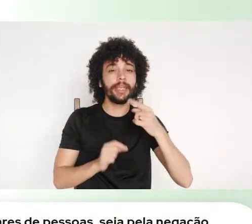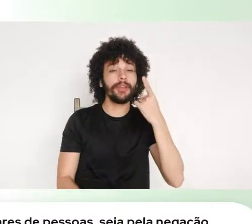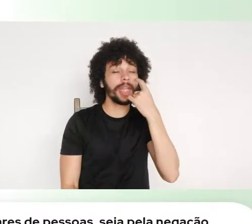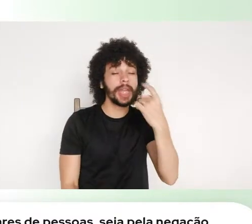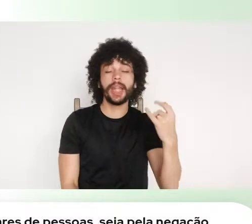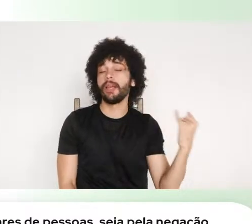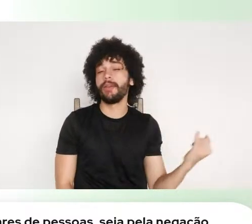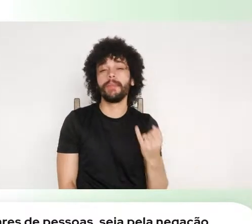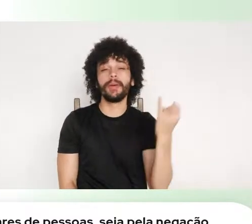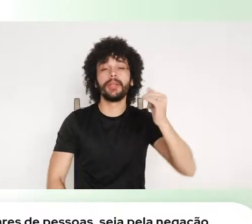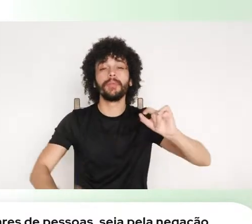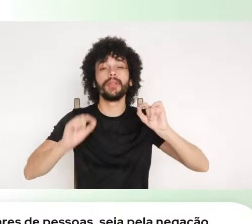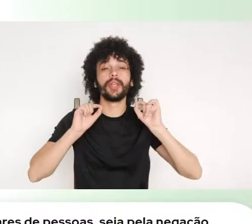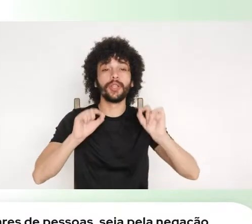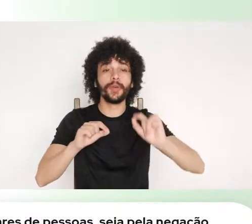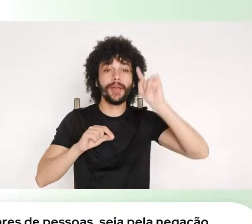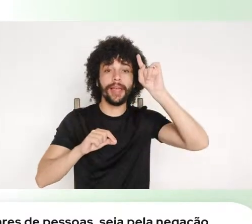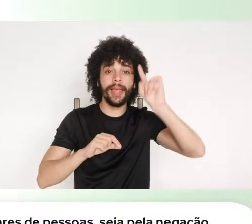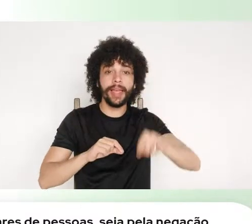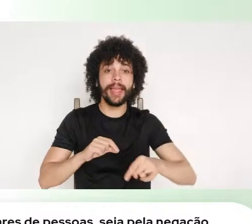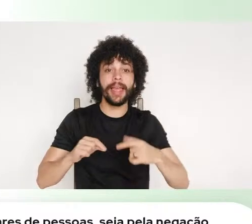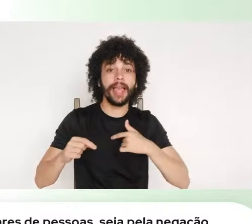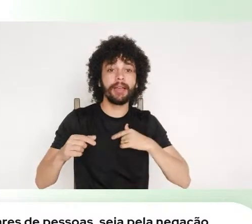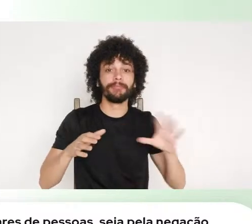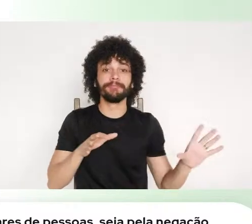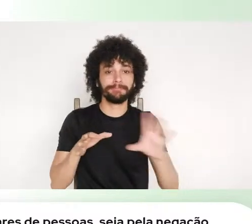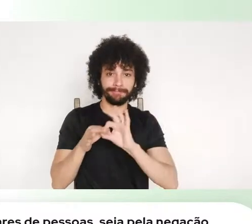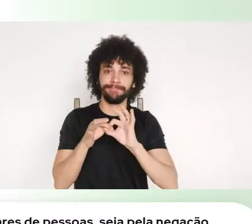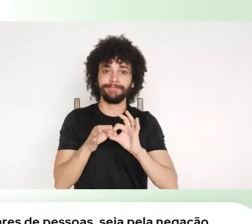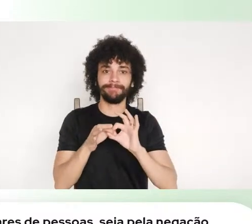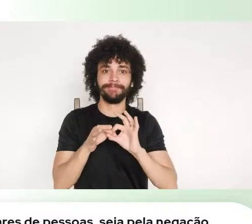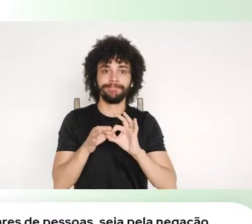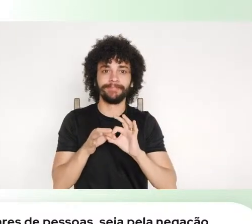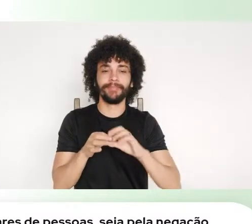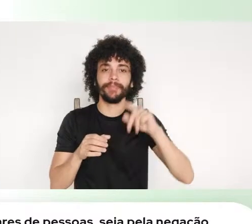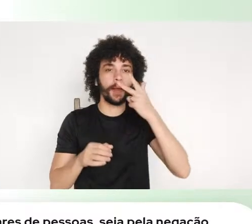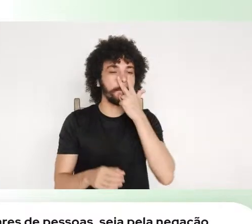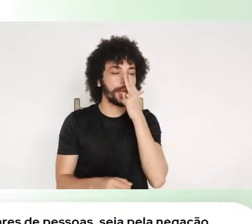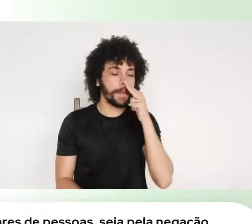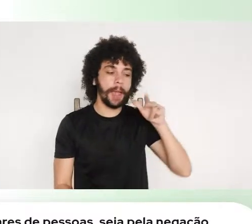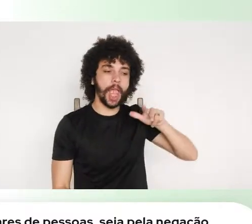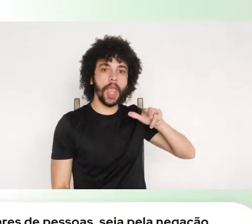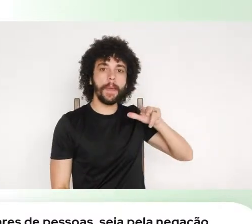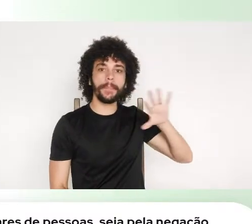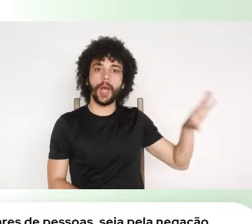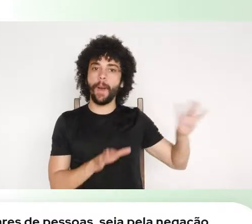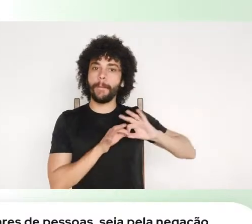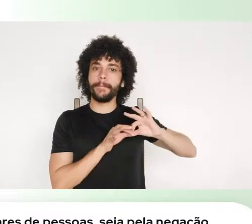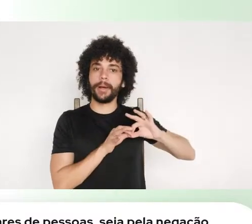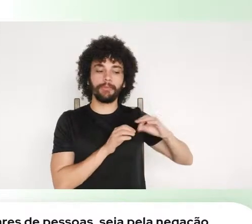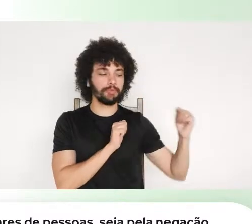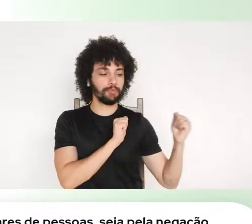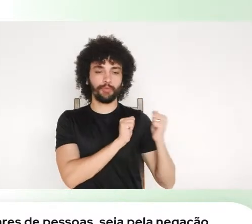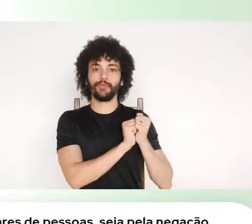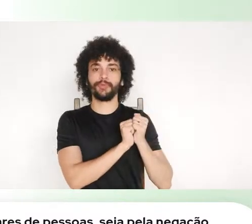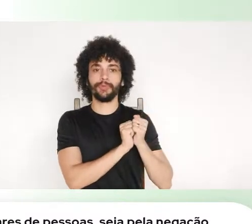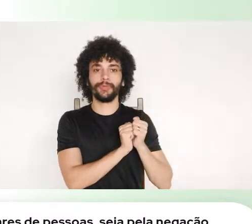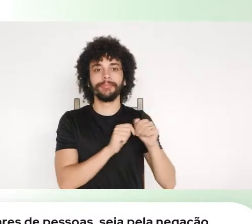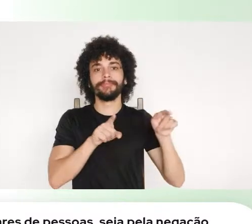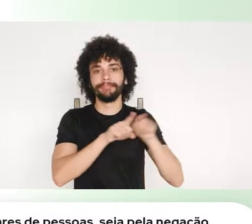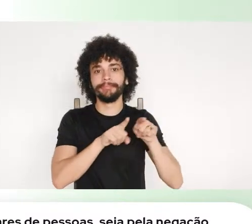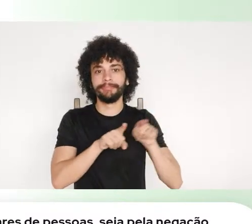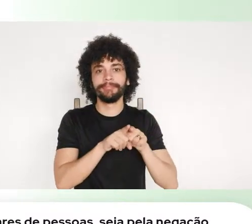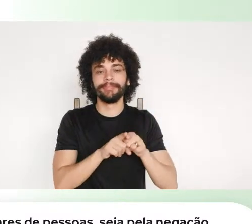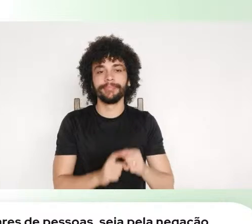é olhar o irmão, é se pensar como um irmão, talvez contando a uma das teses